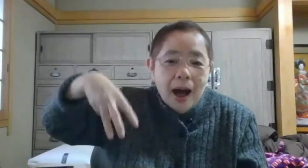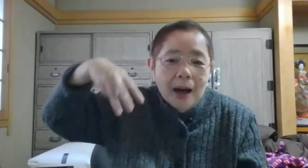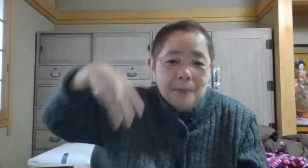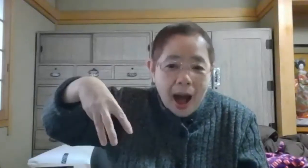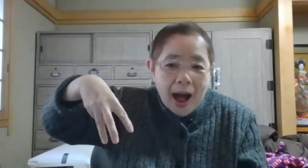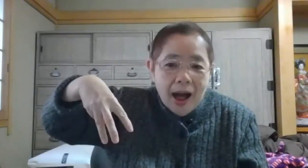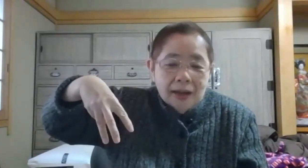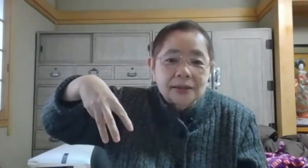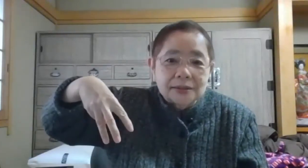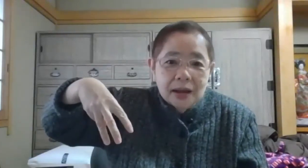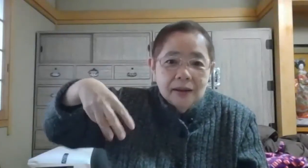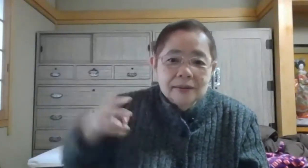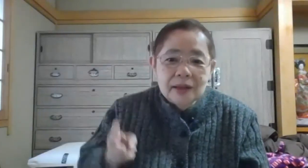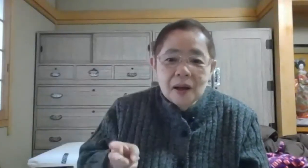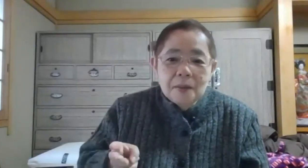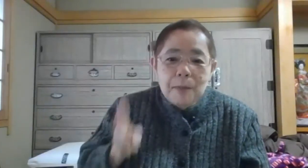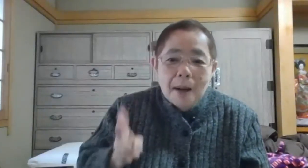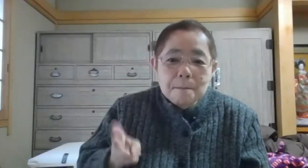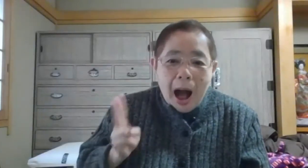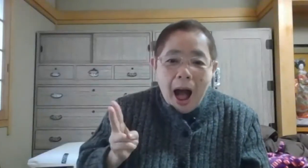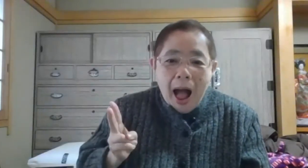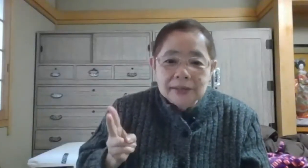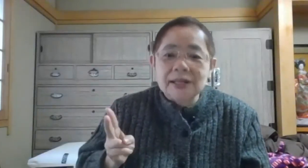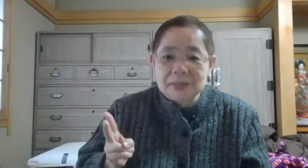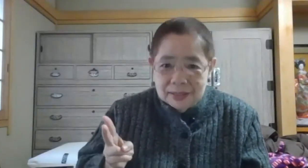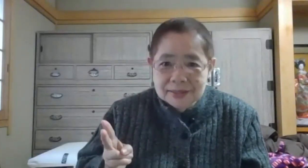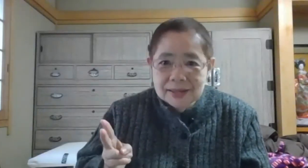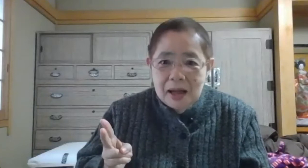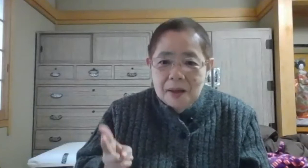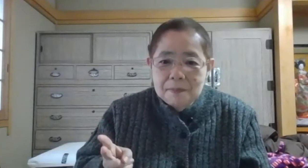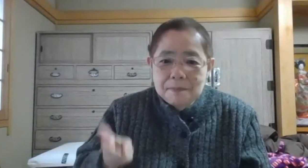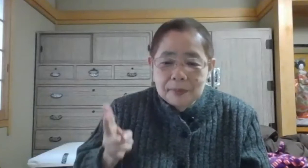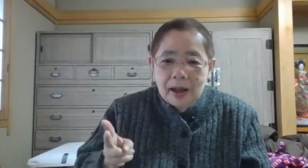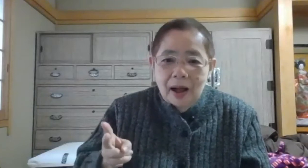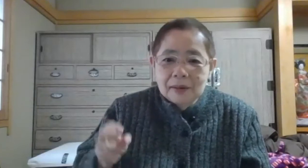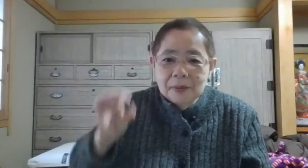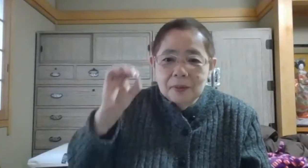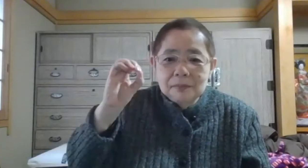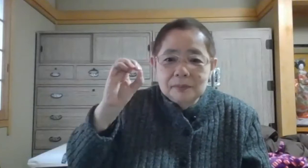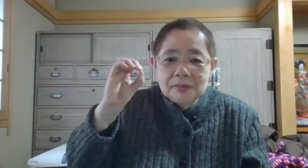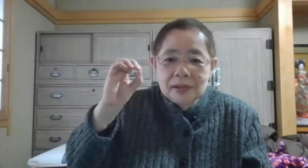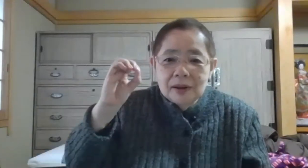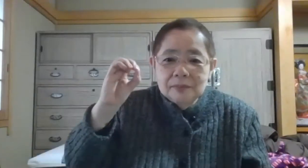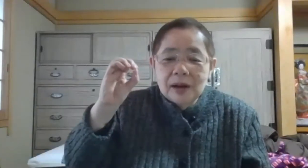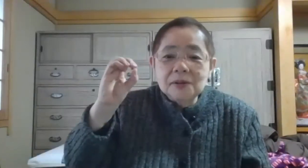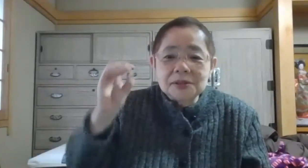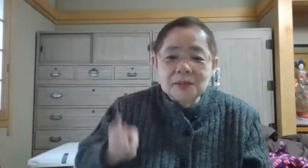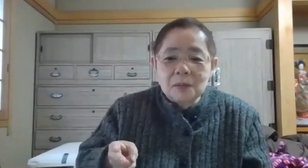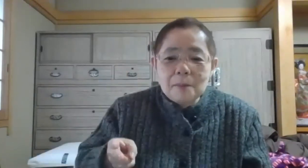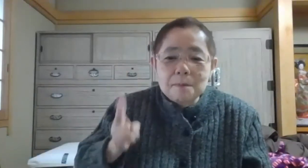マはいでパパになりますうんあの丸をつけるのはパ